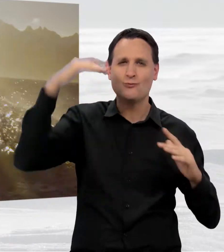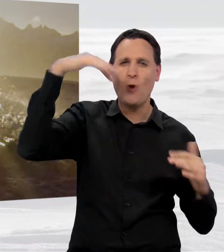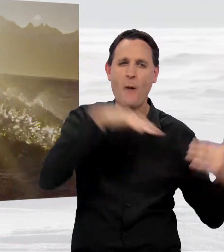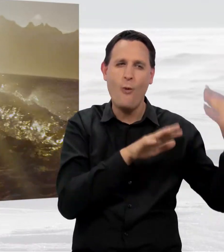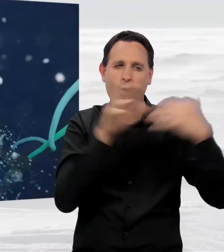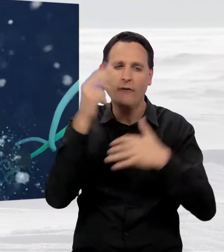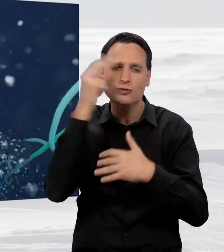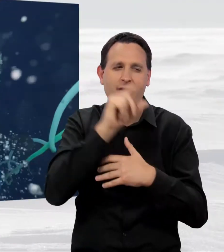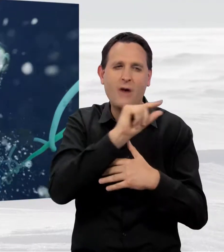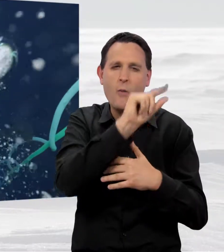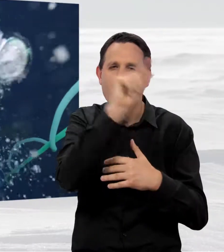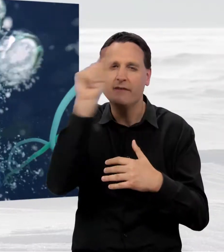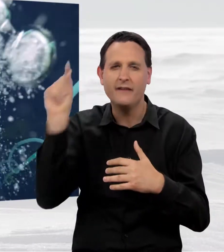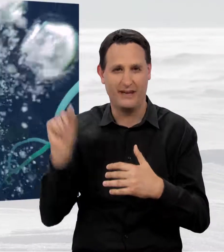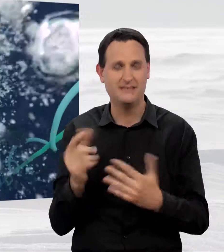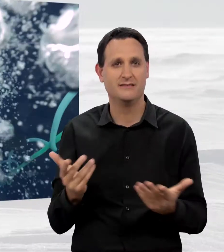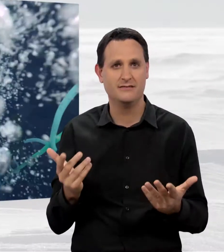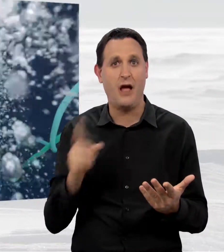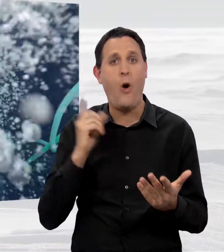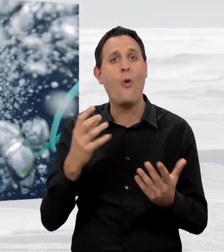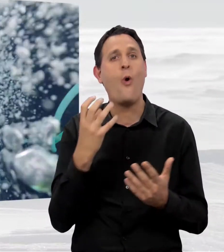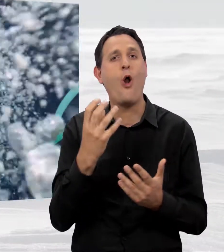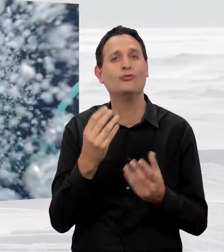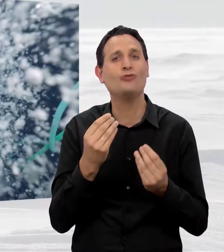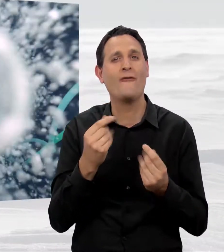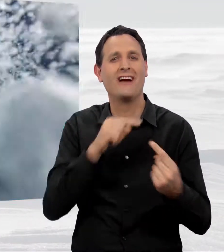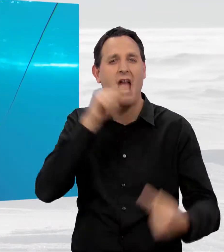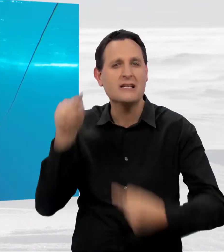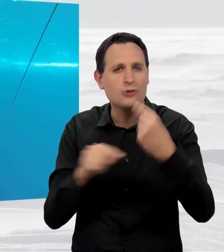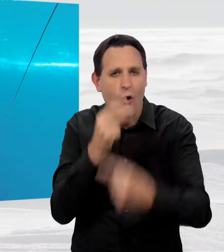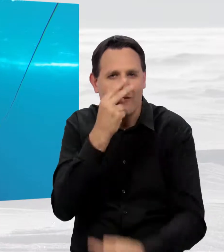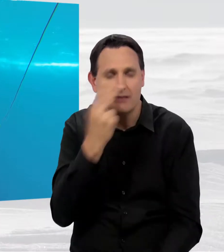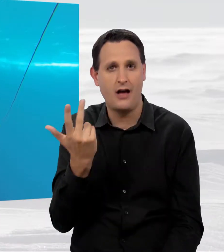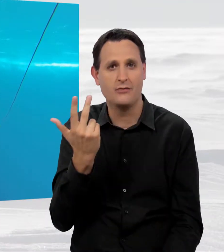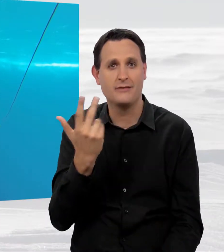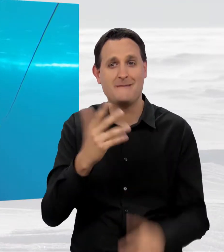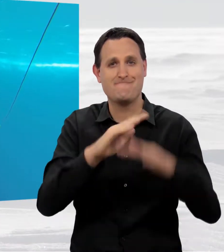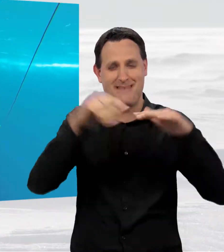Den Kohlenstoffkreislauf der Erde. Die Vielfalt im Meer.